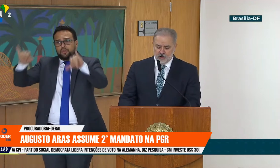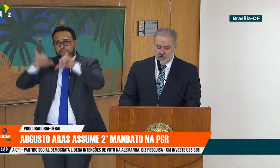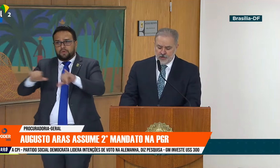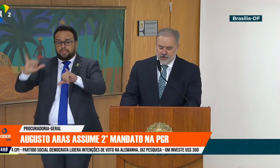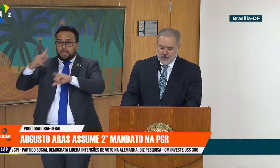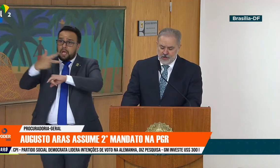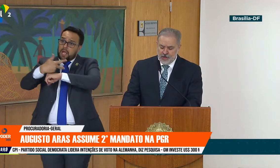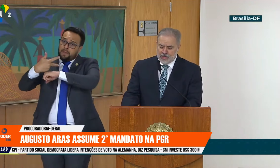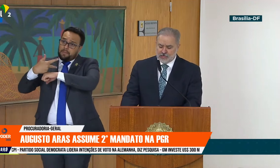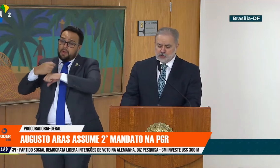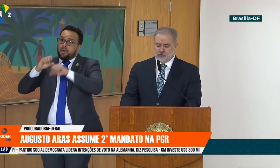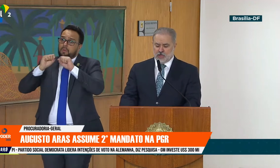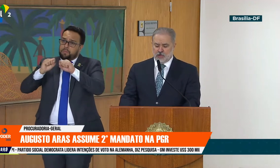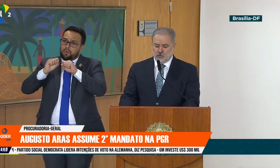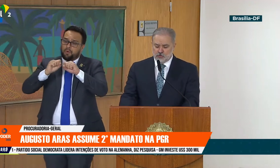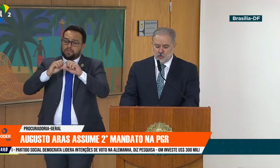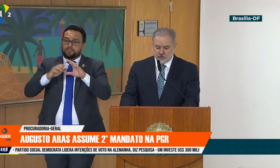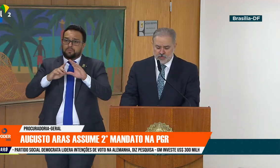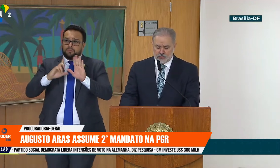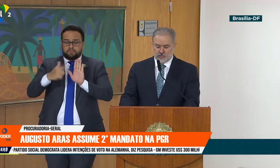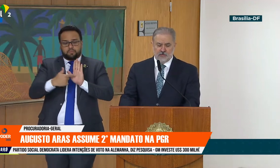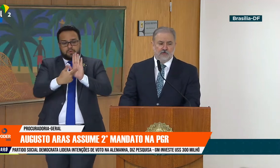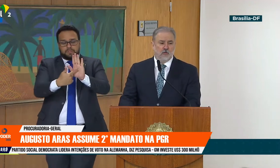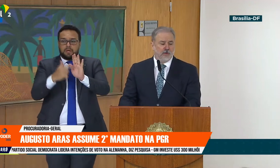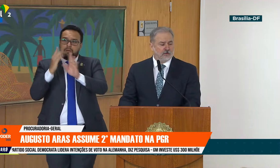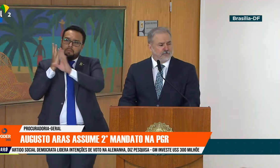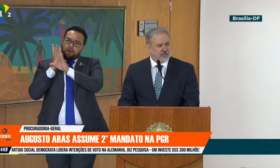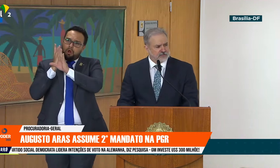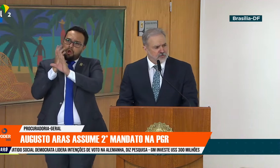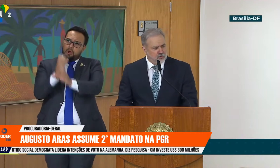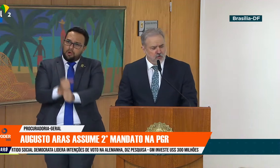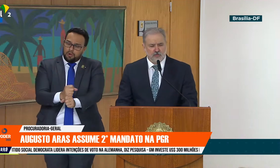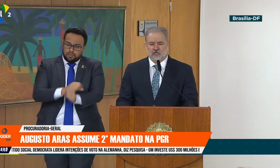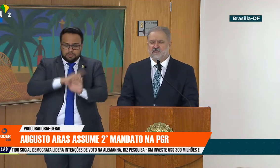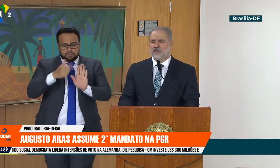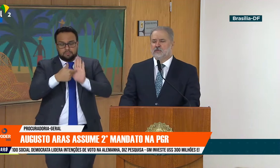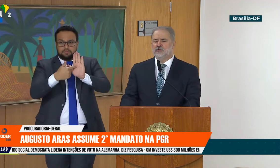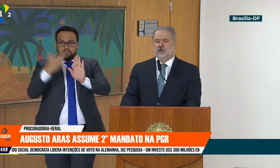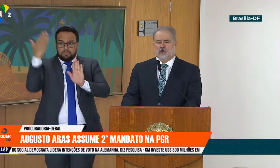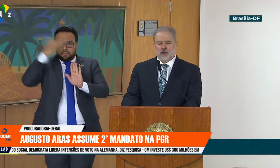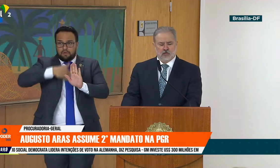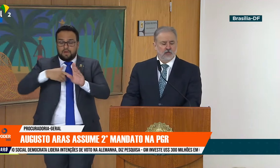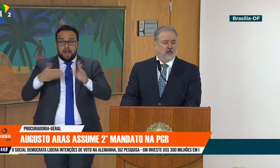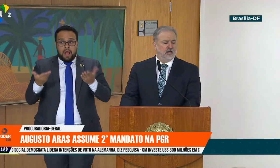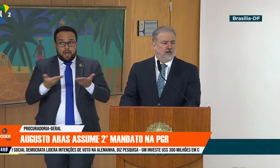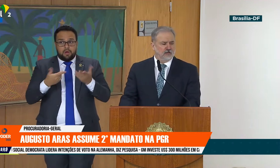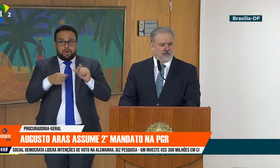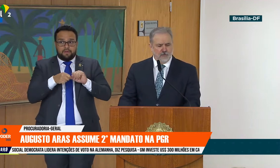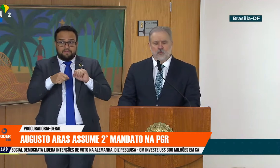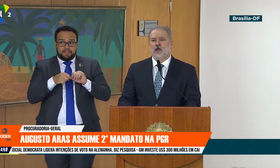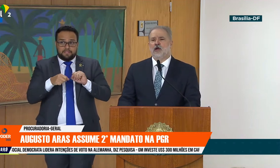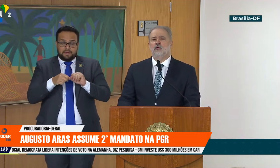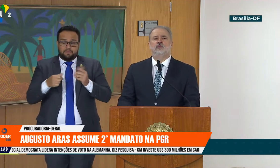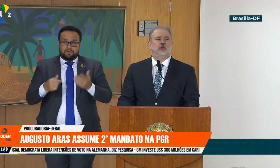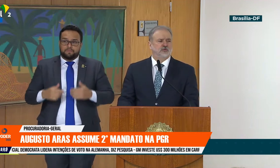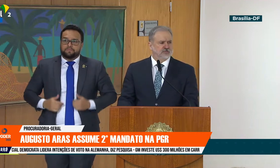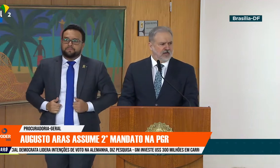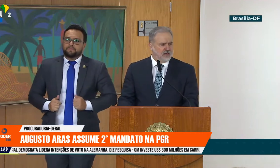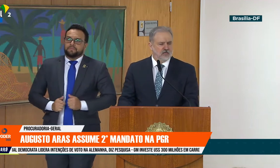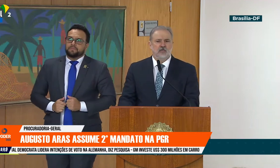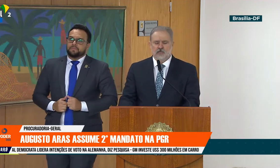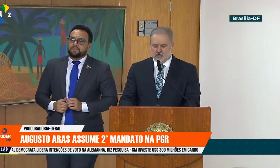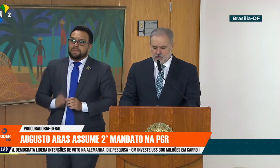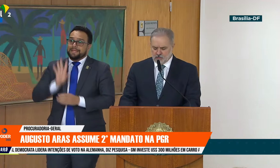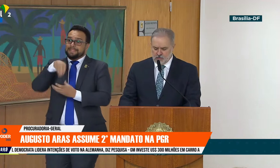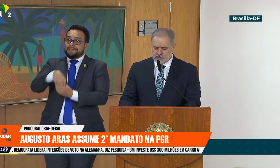relacionar os montantes que vão para uma prestação de contas que fazemos agora, em tempo real, no